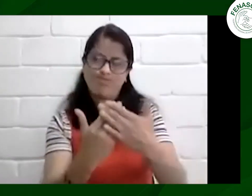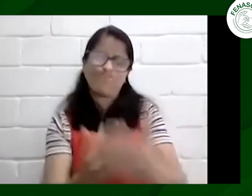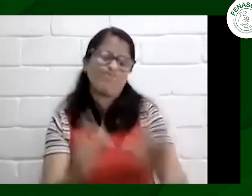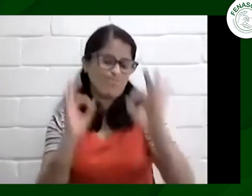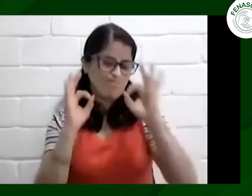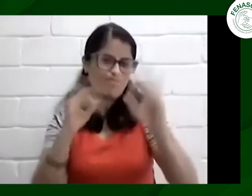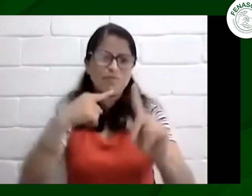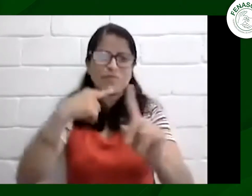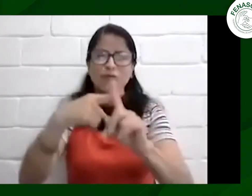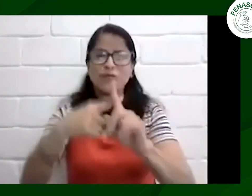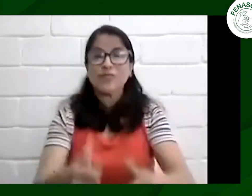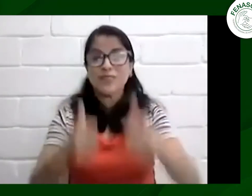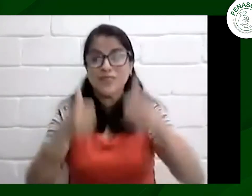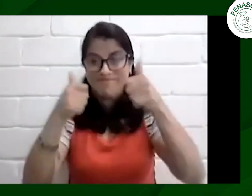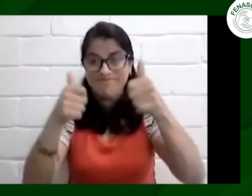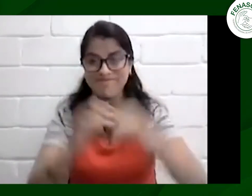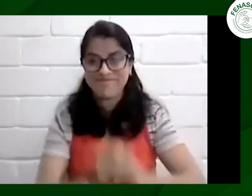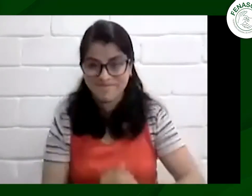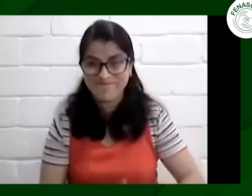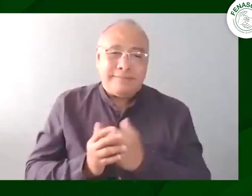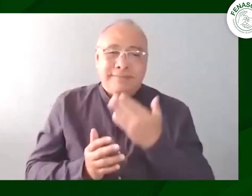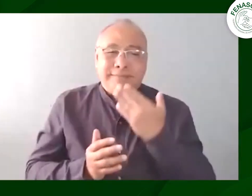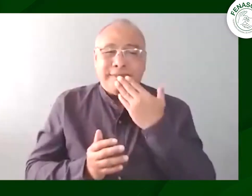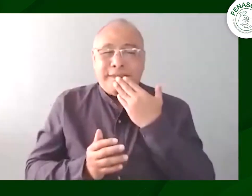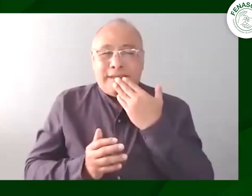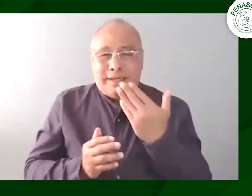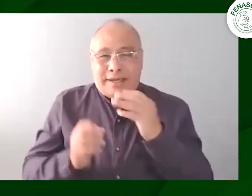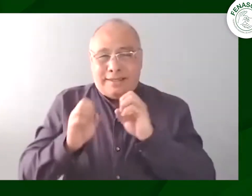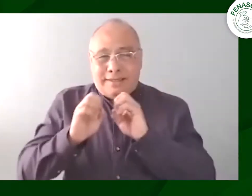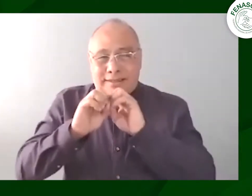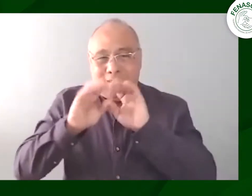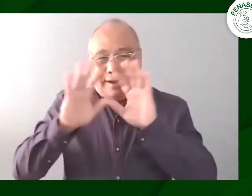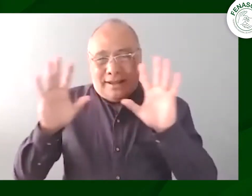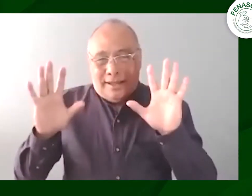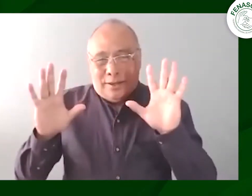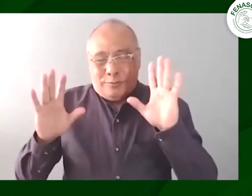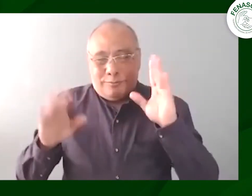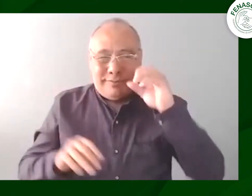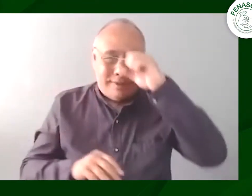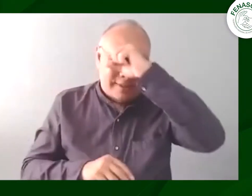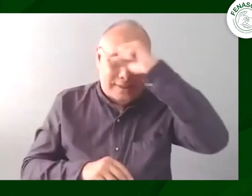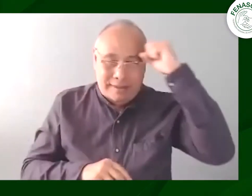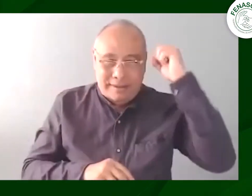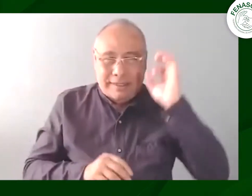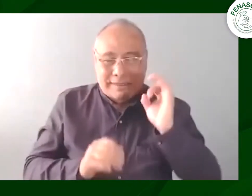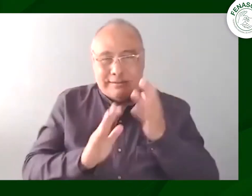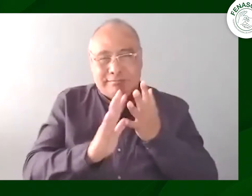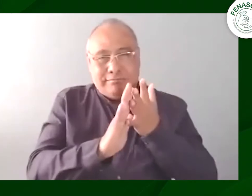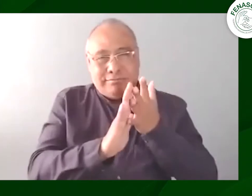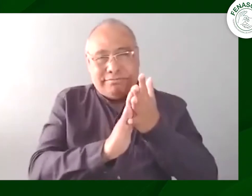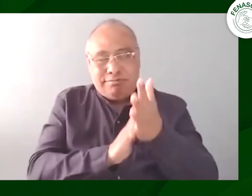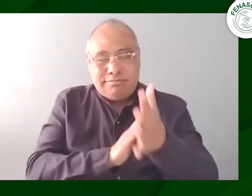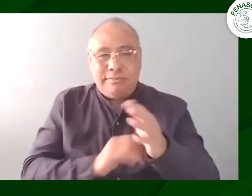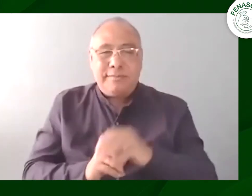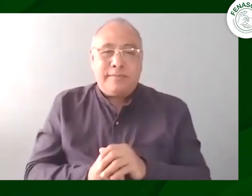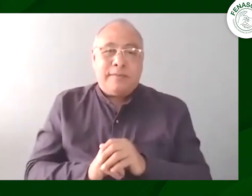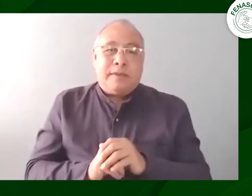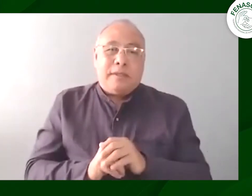Henry y muchísimas gracias Héctor fue algo muy positivo y muy bueno adelante Henry claro que sí